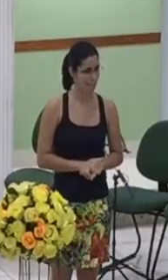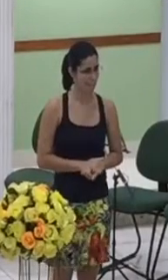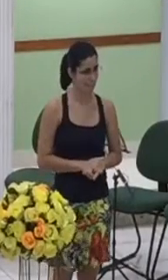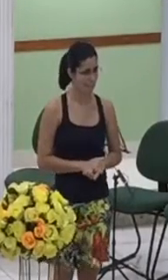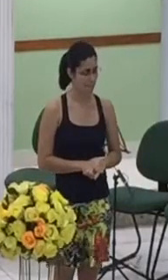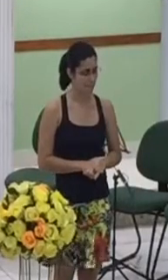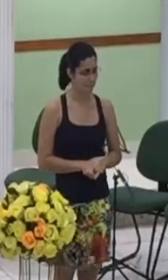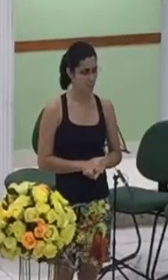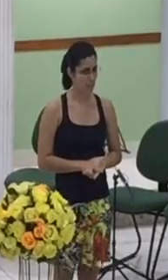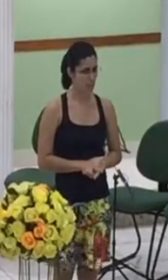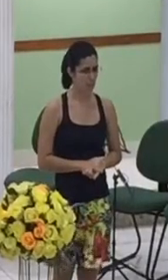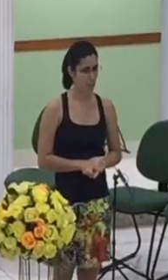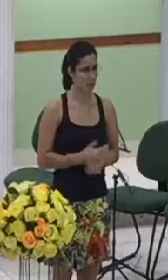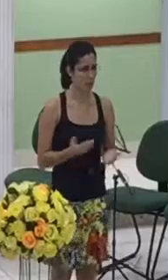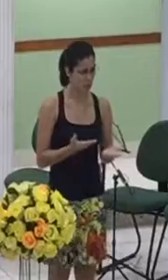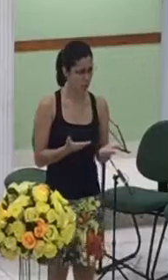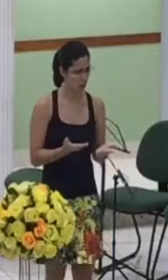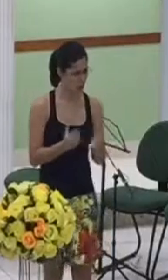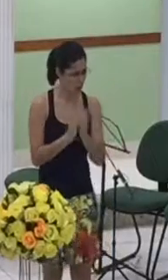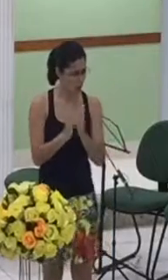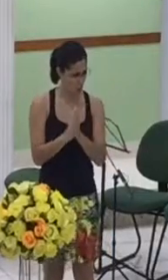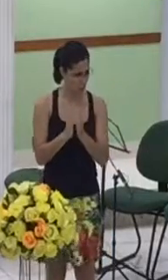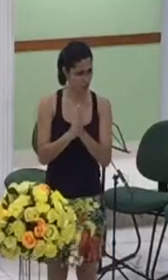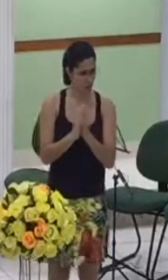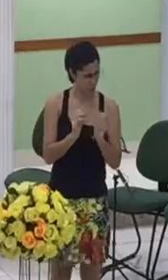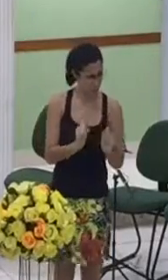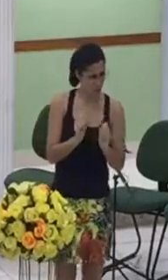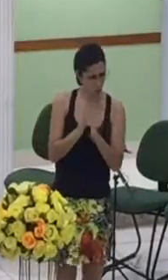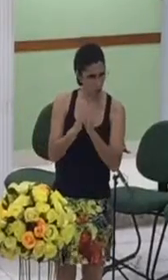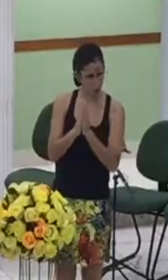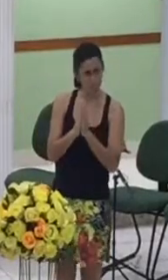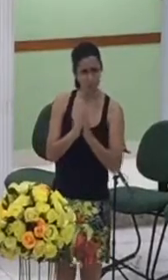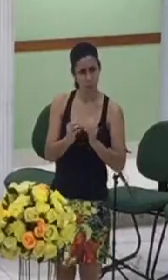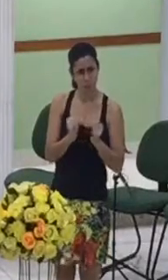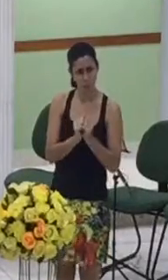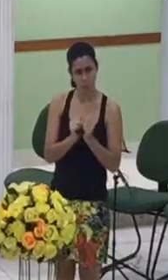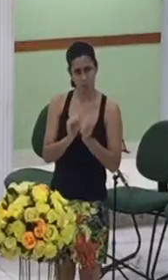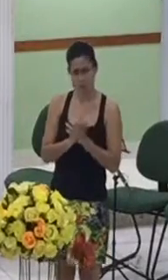você pode olhar o pico na sua cabeça e a nossa diante do senhor